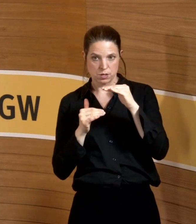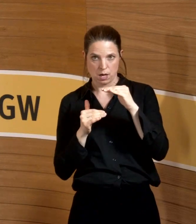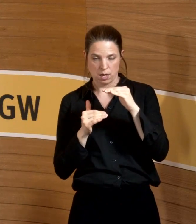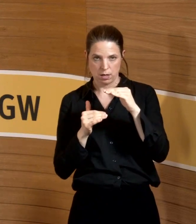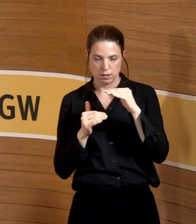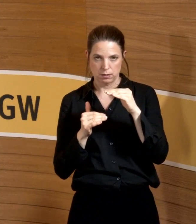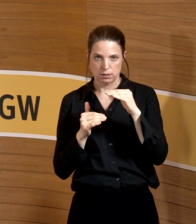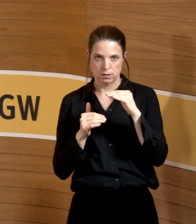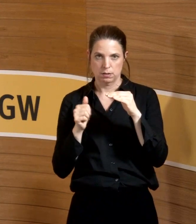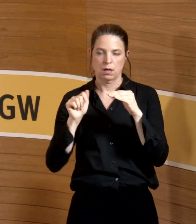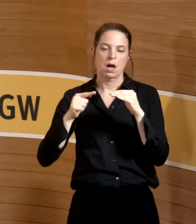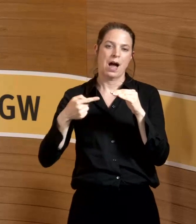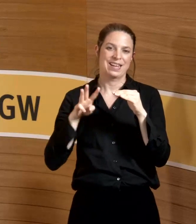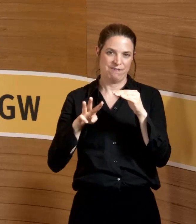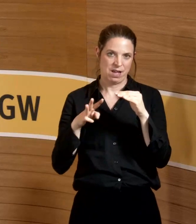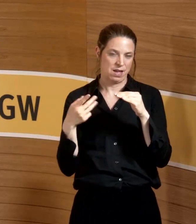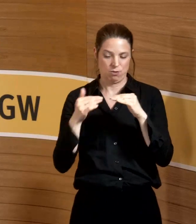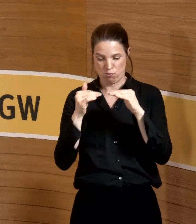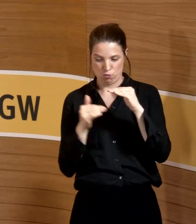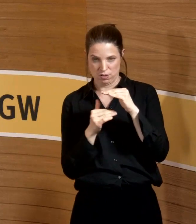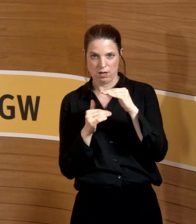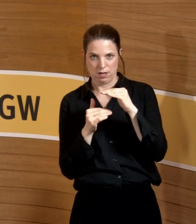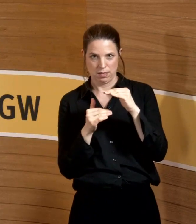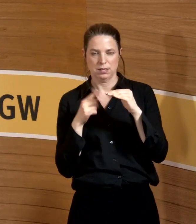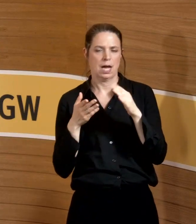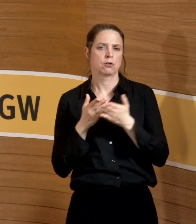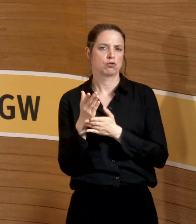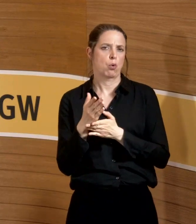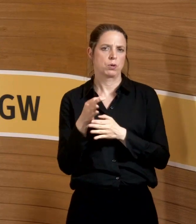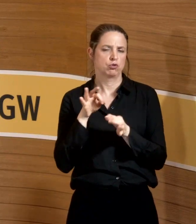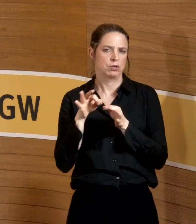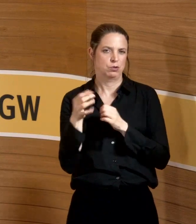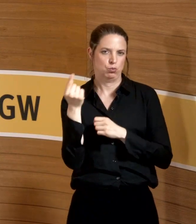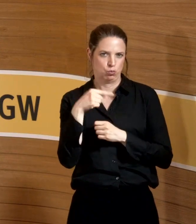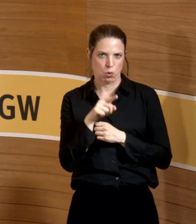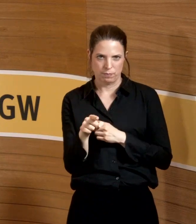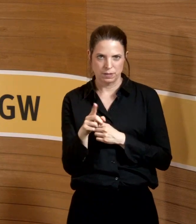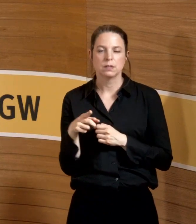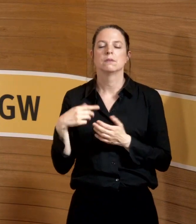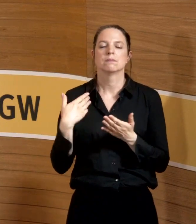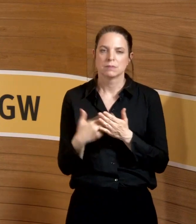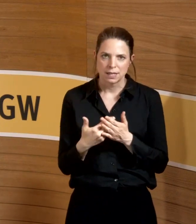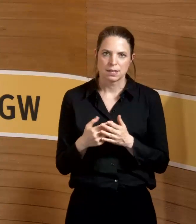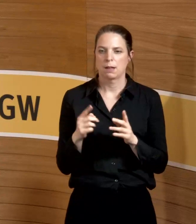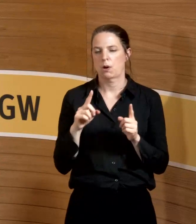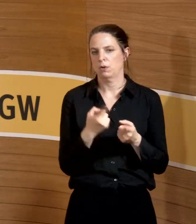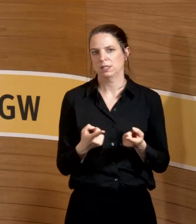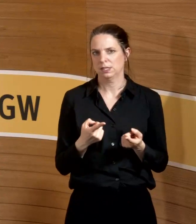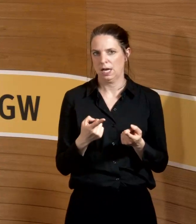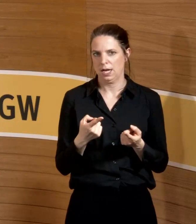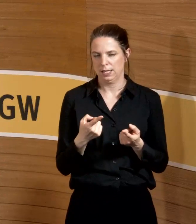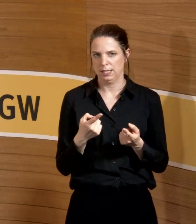AGW unterschreite, kriege ich keine chronische Entzündung der Nasenschleimhaut und kriege darüber dann auch kein